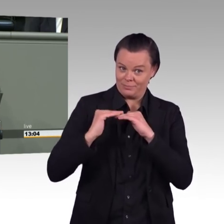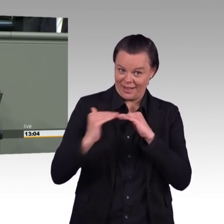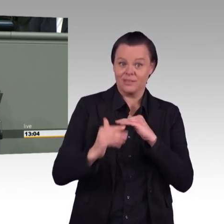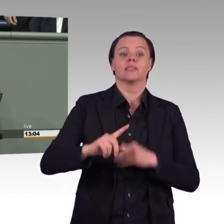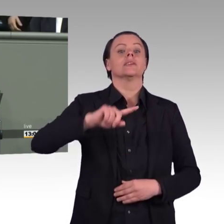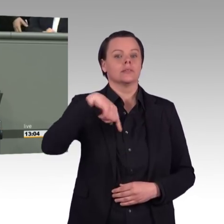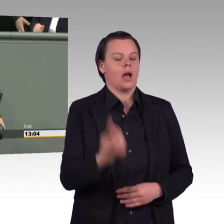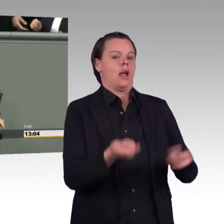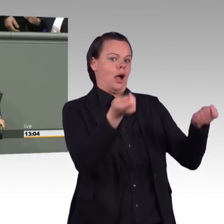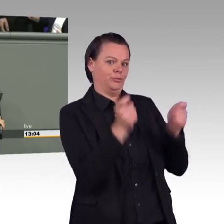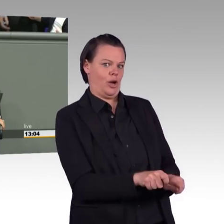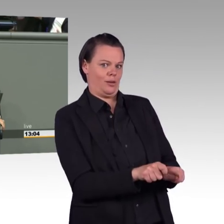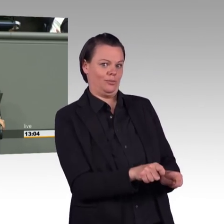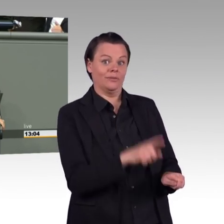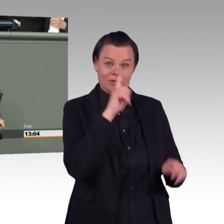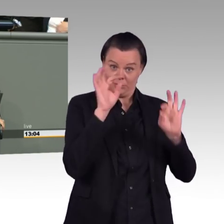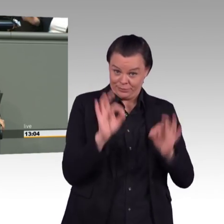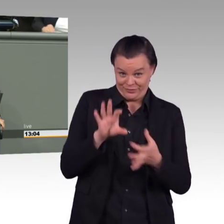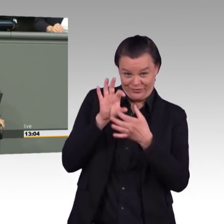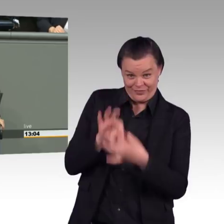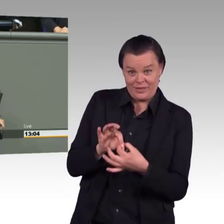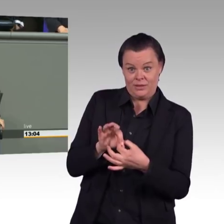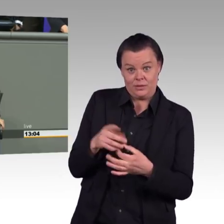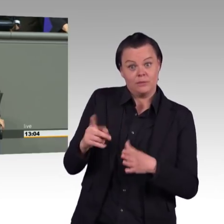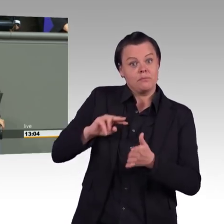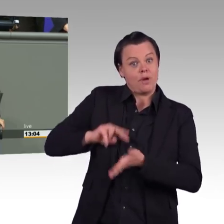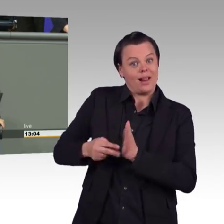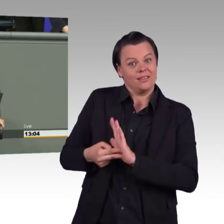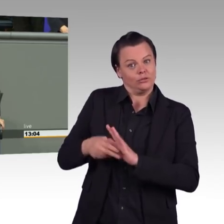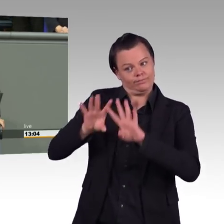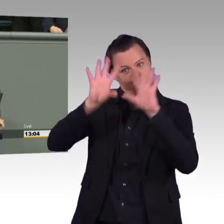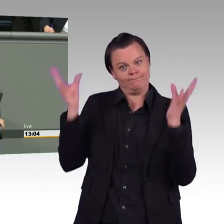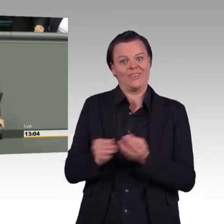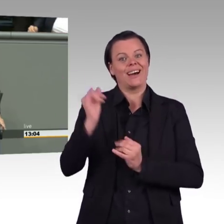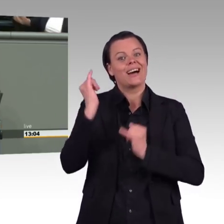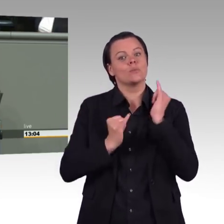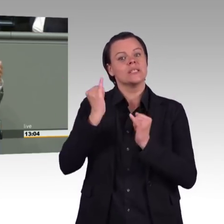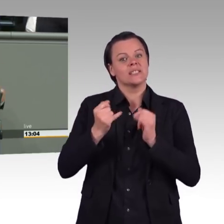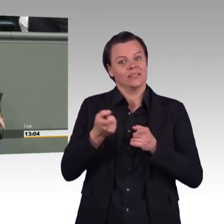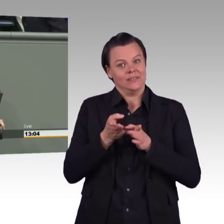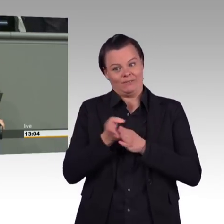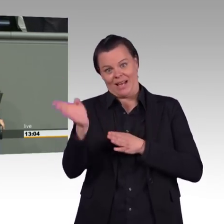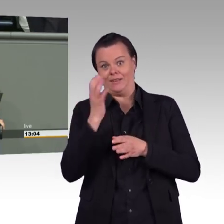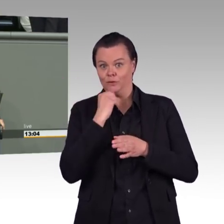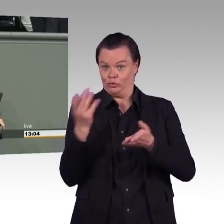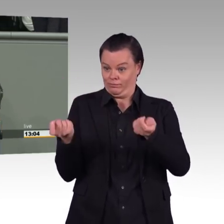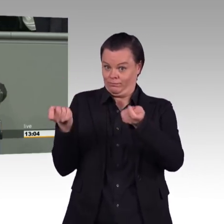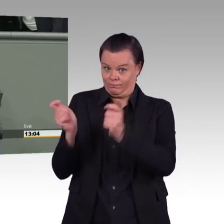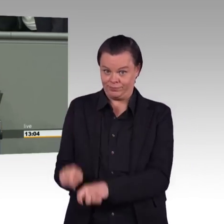dann muss sich die Politik auch darum kümmern, dass der Strukturwandel entsprechend befördert wird. Und das lassen Sie völlig vermissen, aber es ist